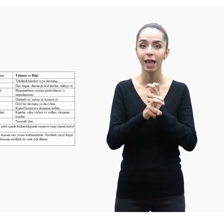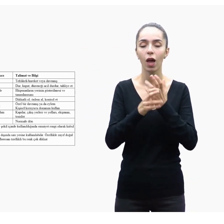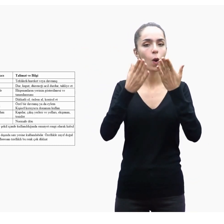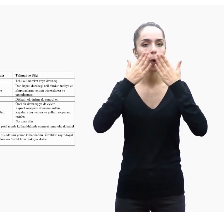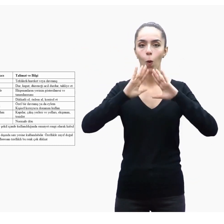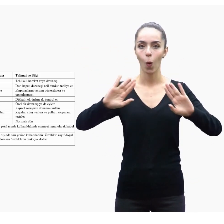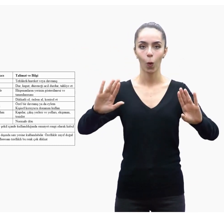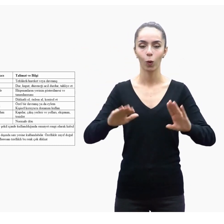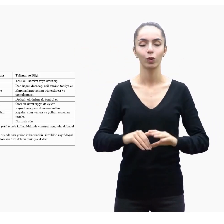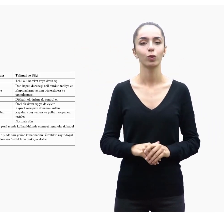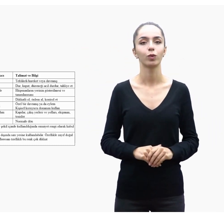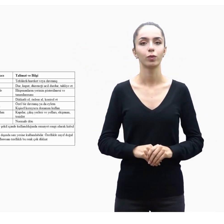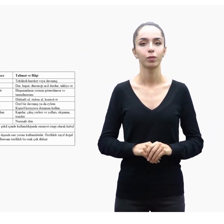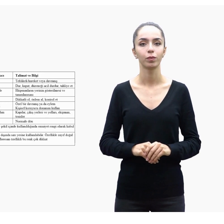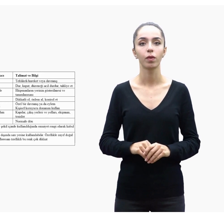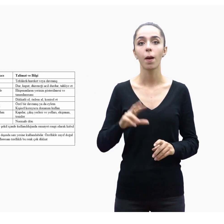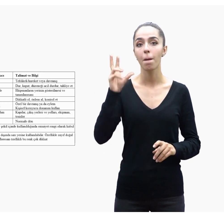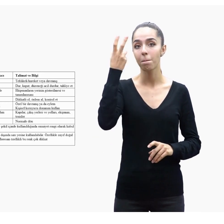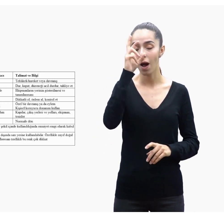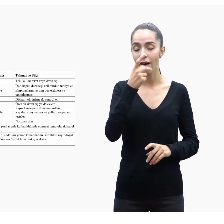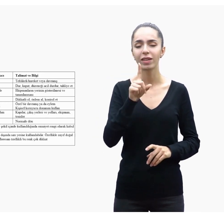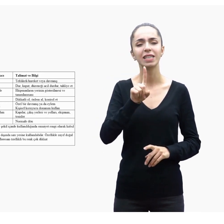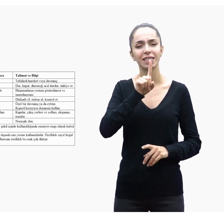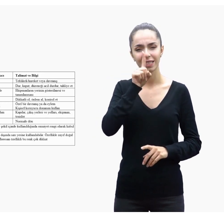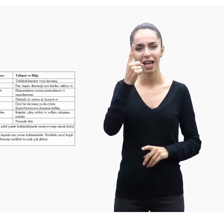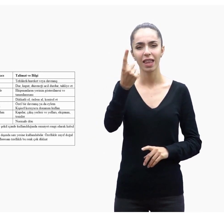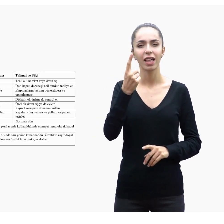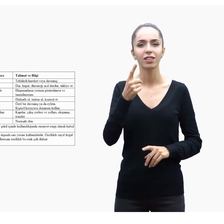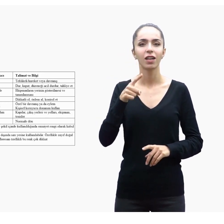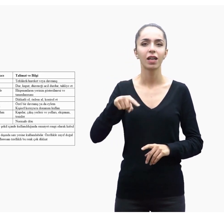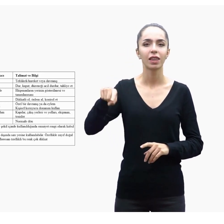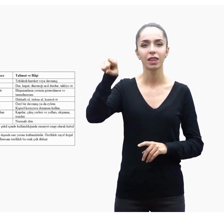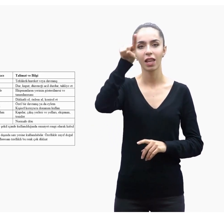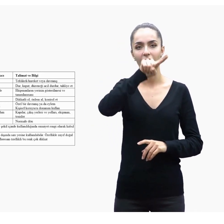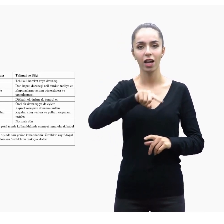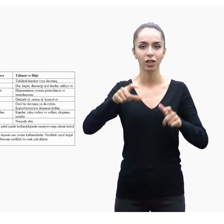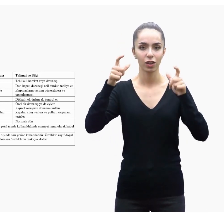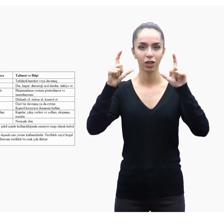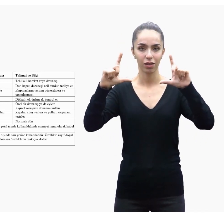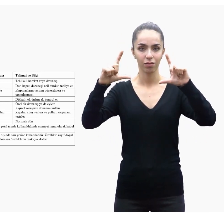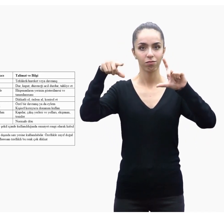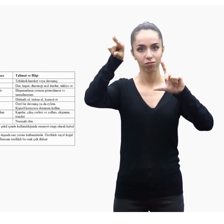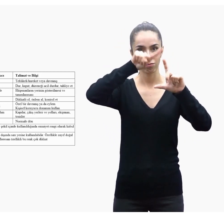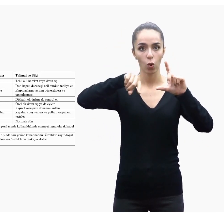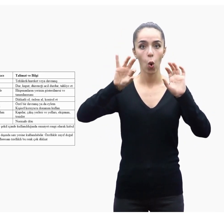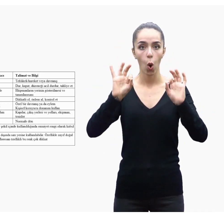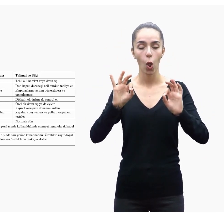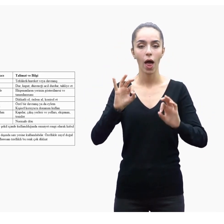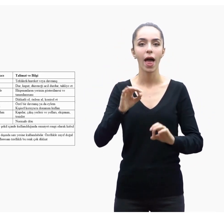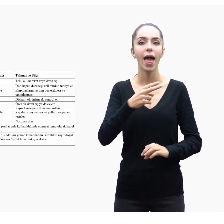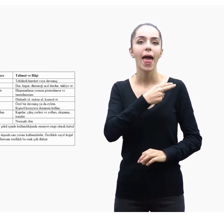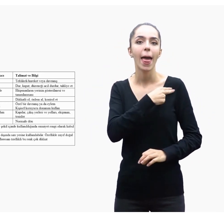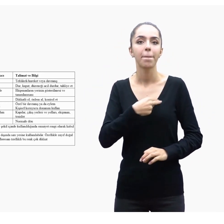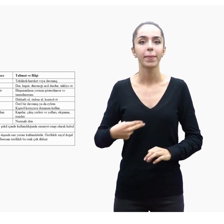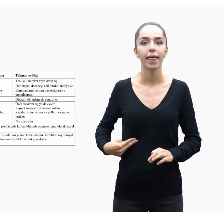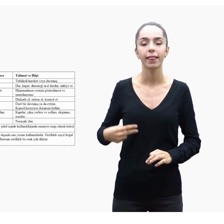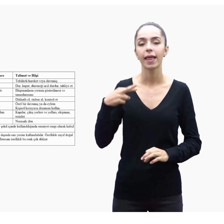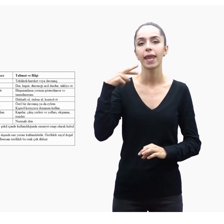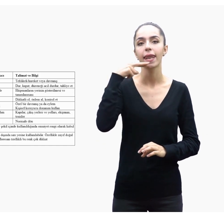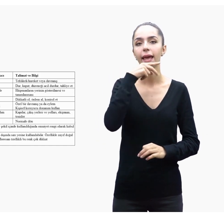Mavi Sadece dairevi bir şekil içinde kullanıldığında emniyet rengi olarak kabul edilir